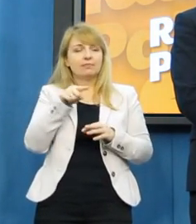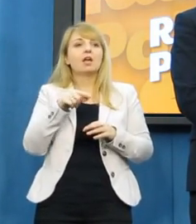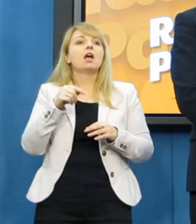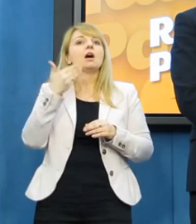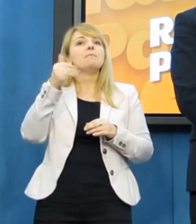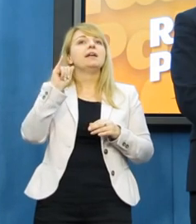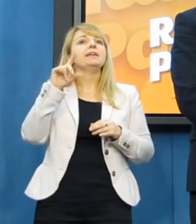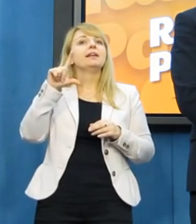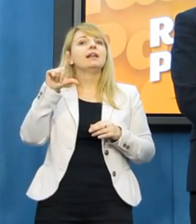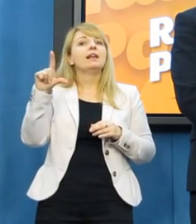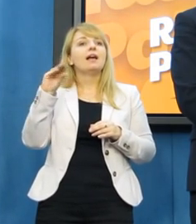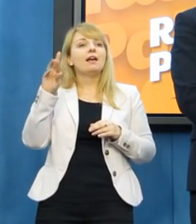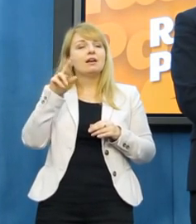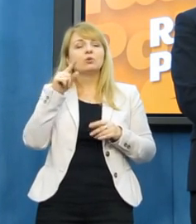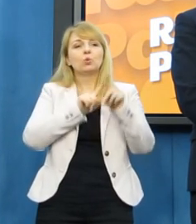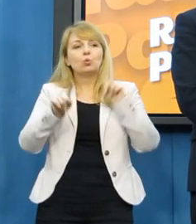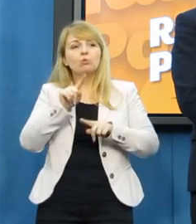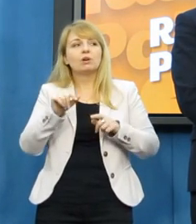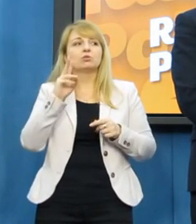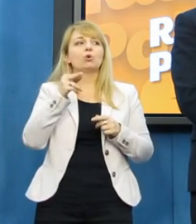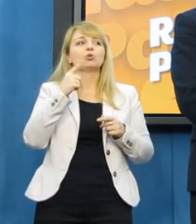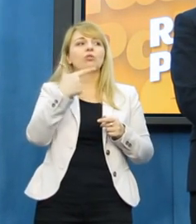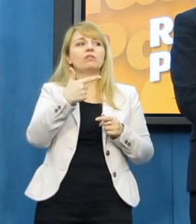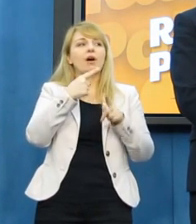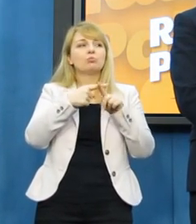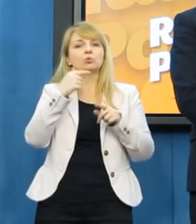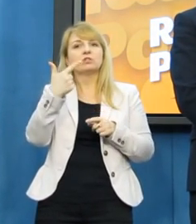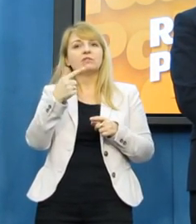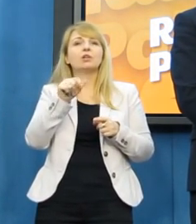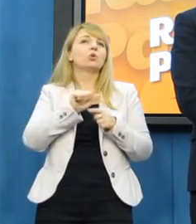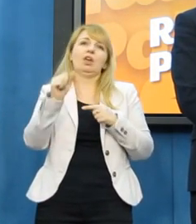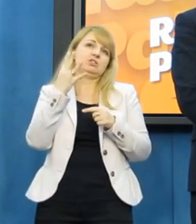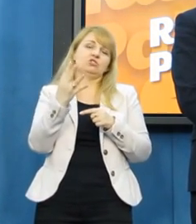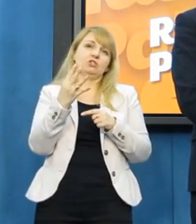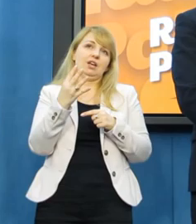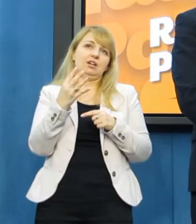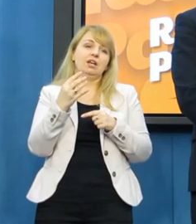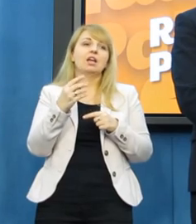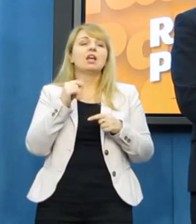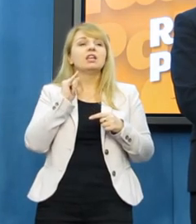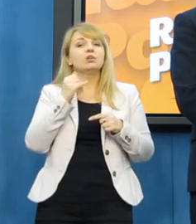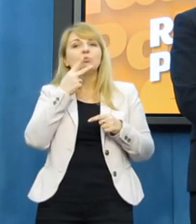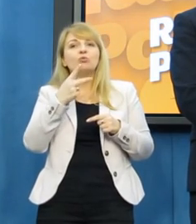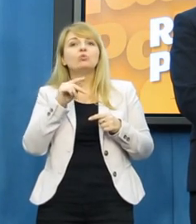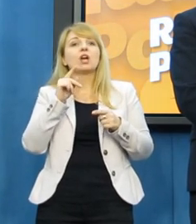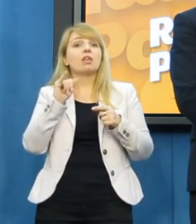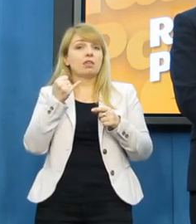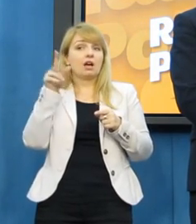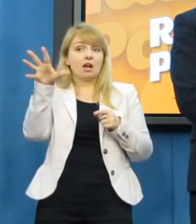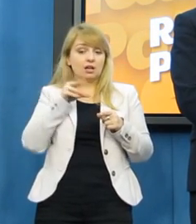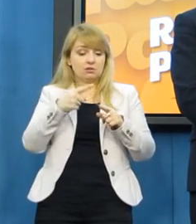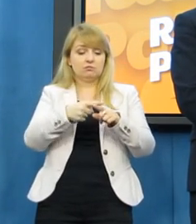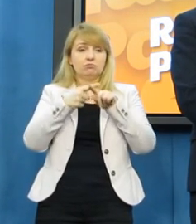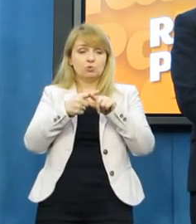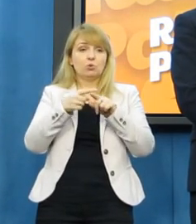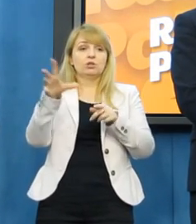tłumaczył, że jakby te dwa plus dwa to nie jest cztery w polityce. To nie jest tak, że wy się połączycie z nimi i nagle